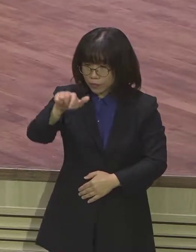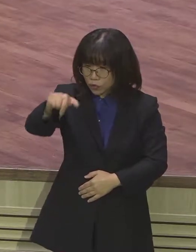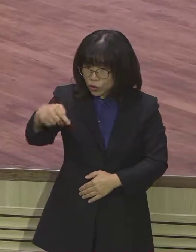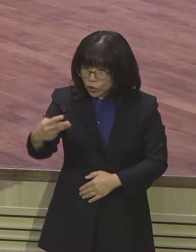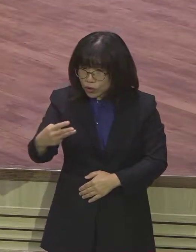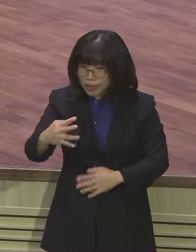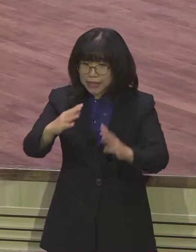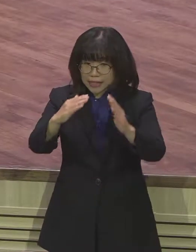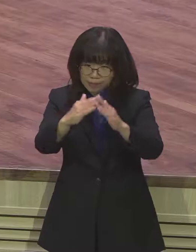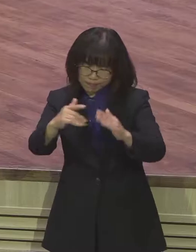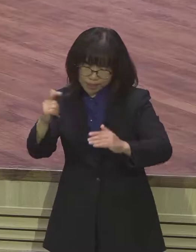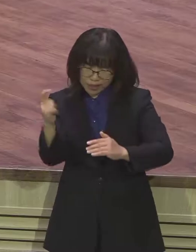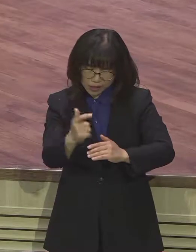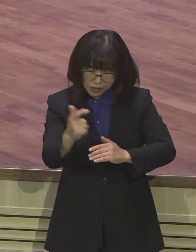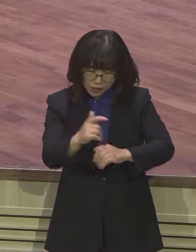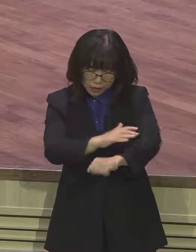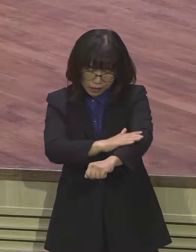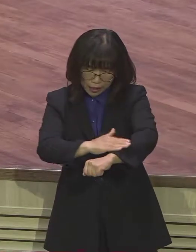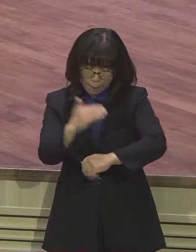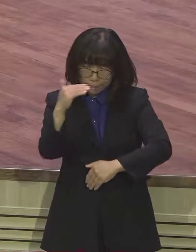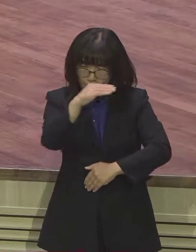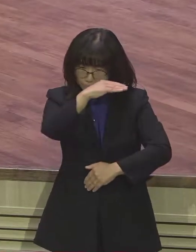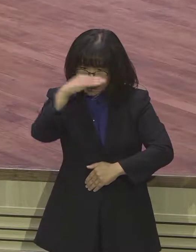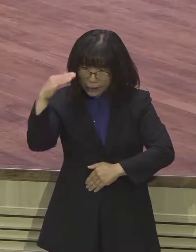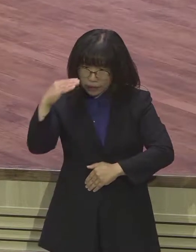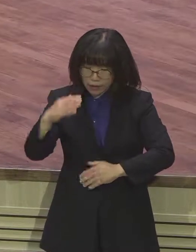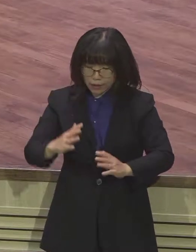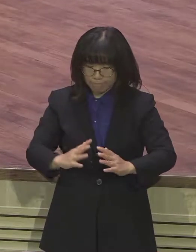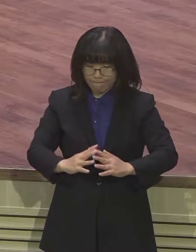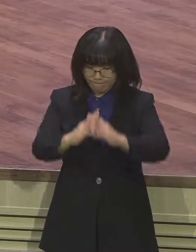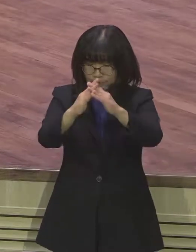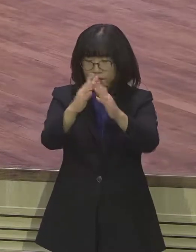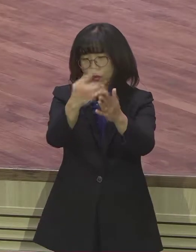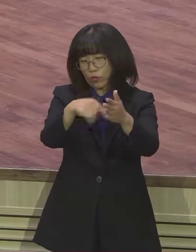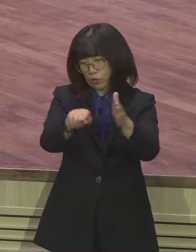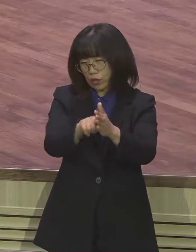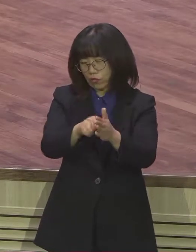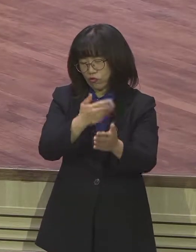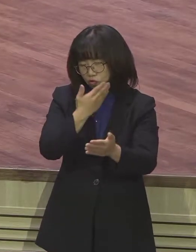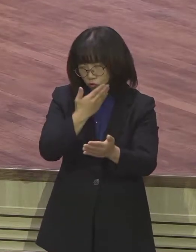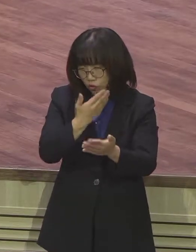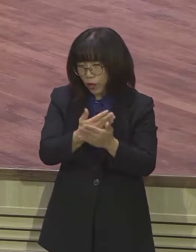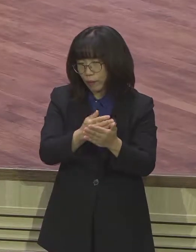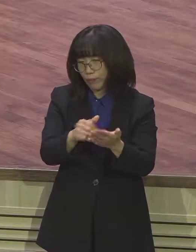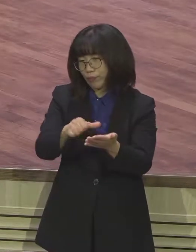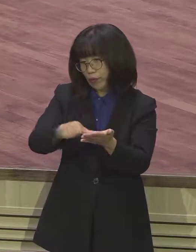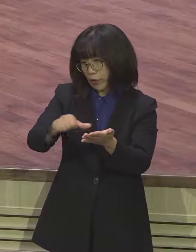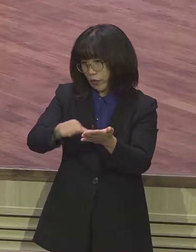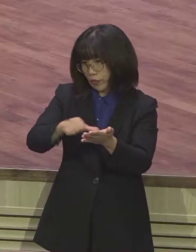또 아름답게 짓는 또 중요한 도구입니다. 제가 조금 전에 설교를 들어오면서